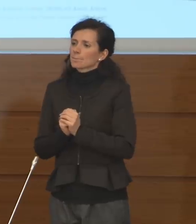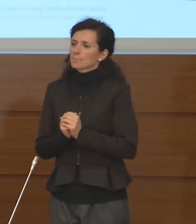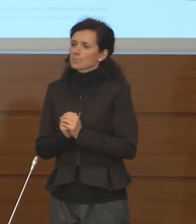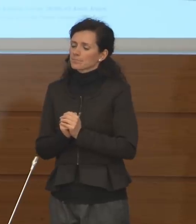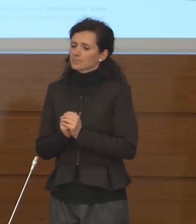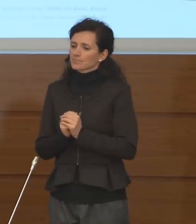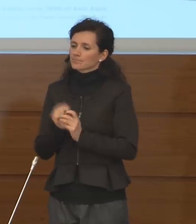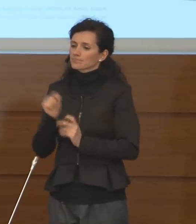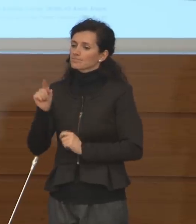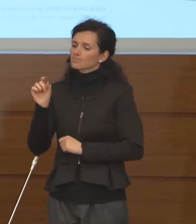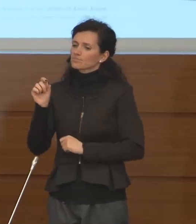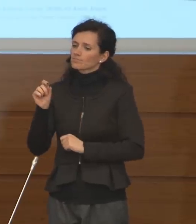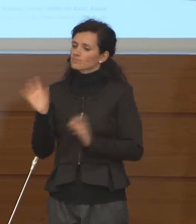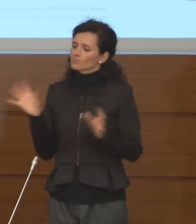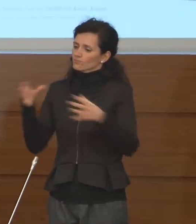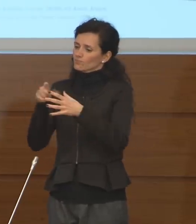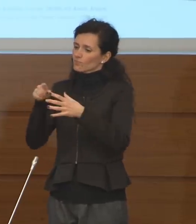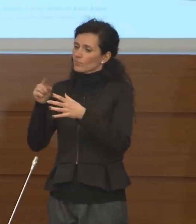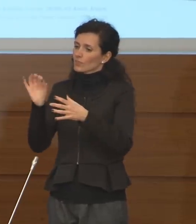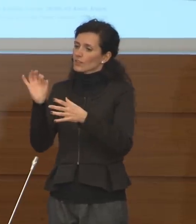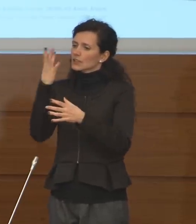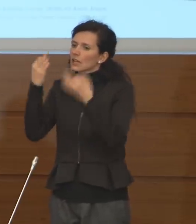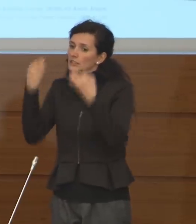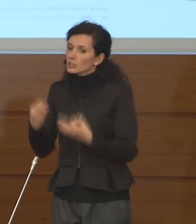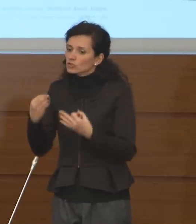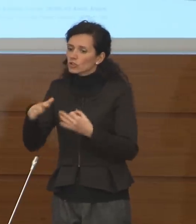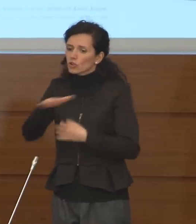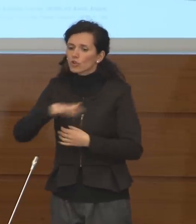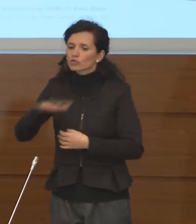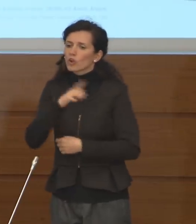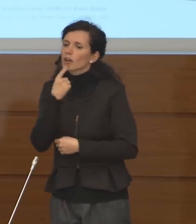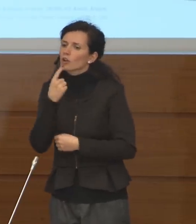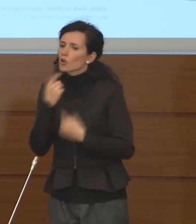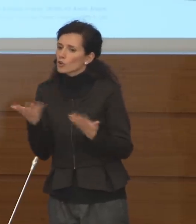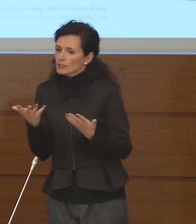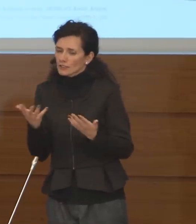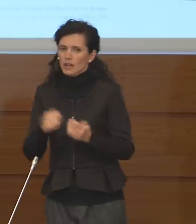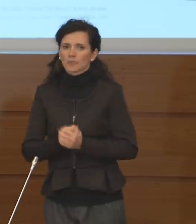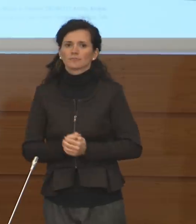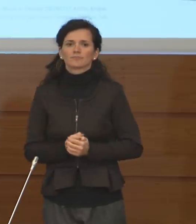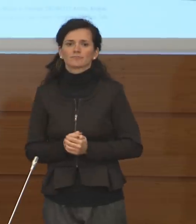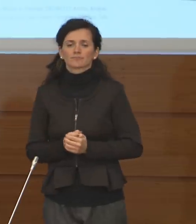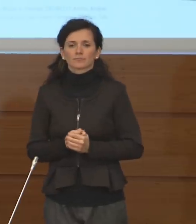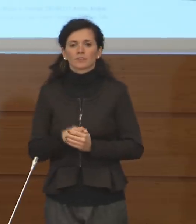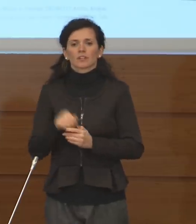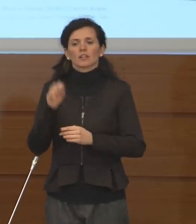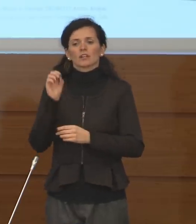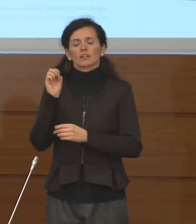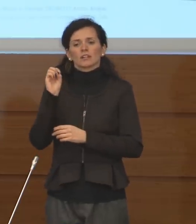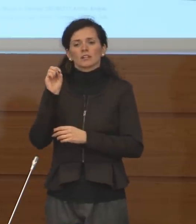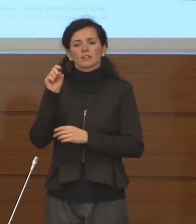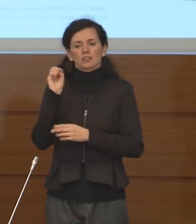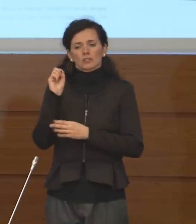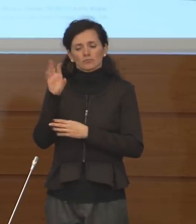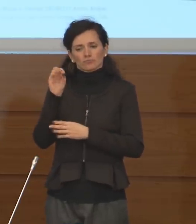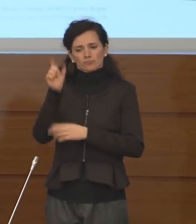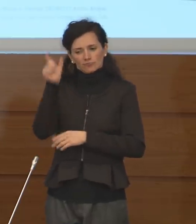Se avete deciso sulla zona rossa. Allora, riguardo al dottor Cinesi,